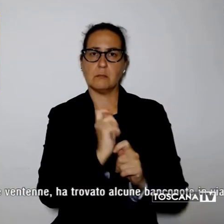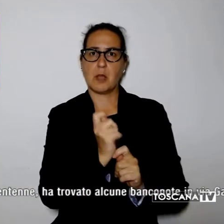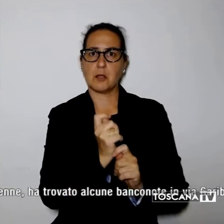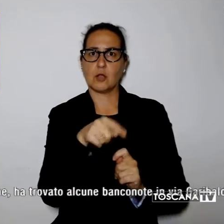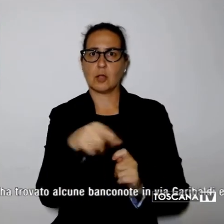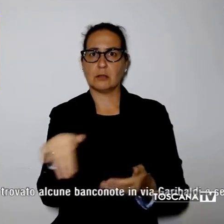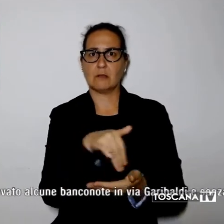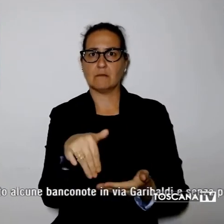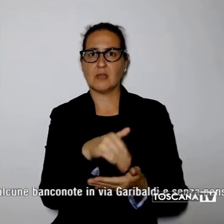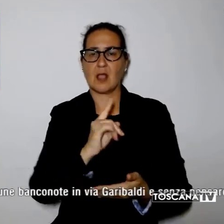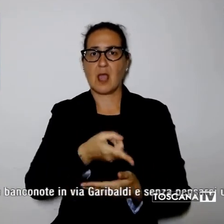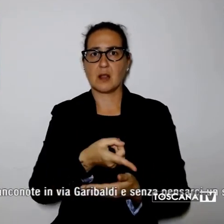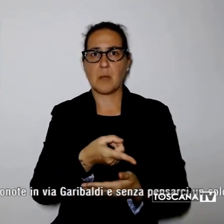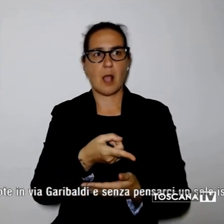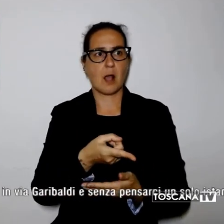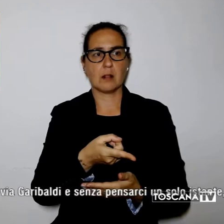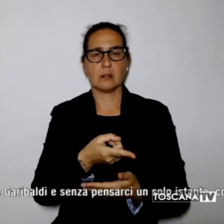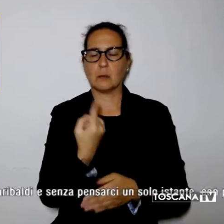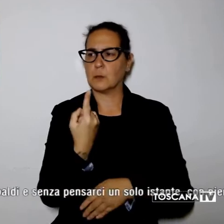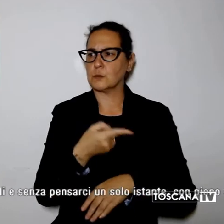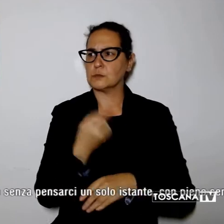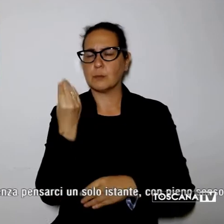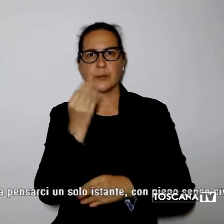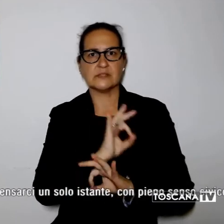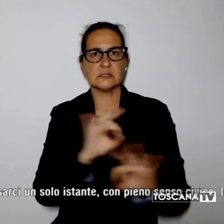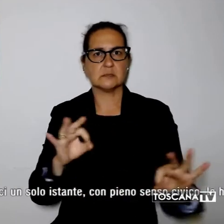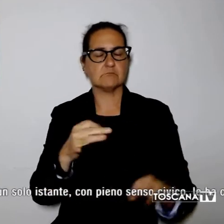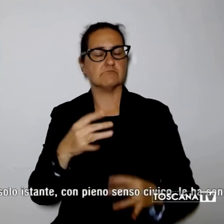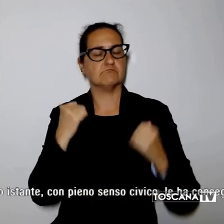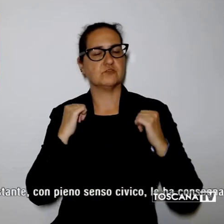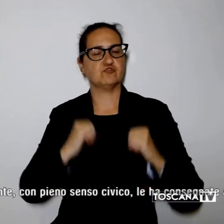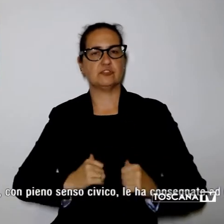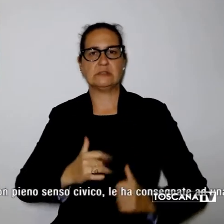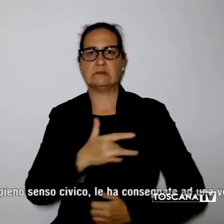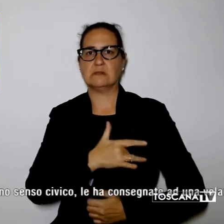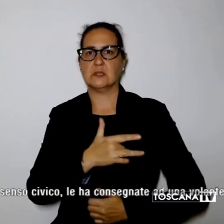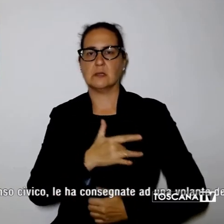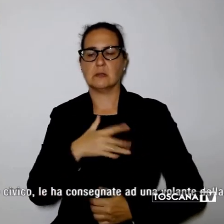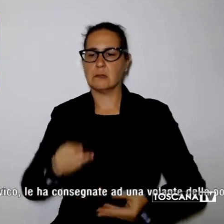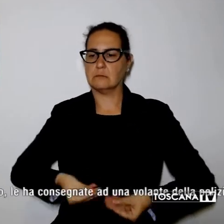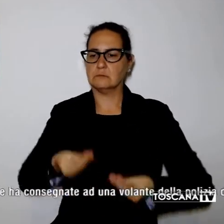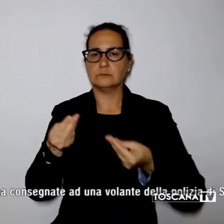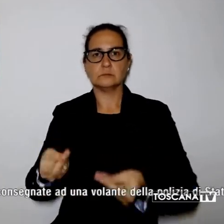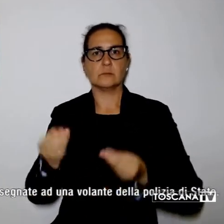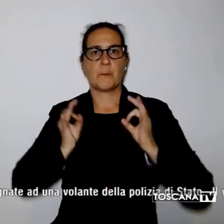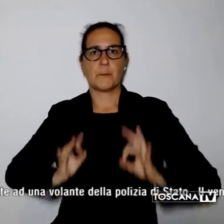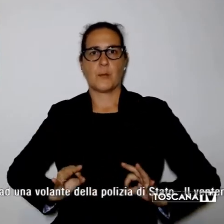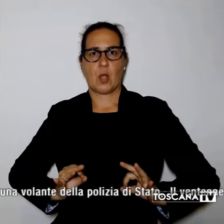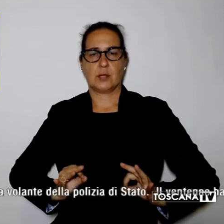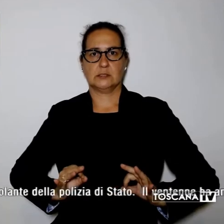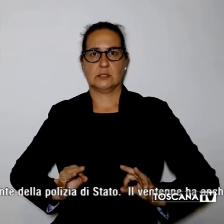pensarci un solo istante, con pieno senso civico, le ha consegnate ad una volante della Polizia di Stato.